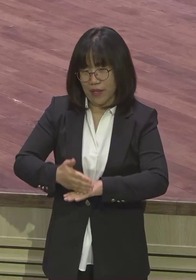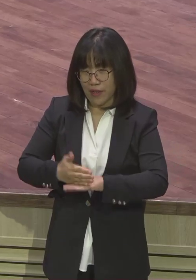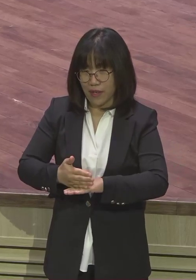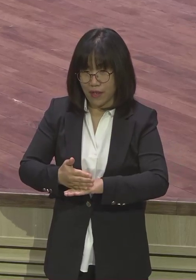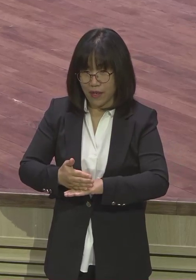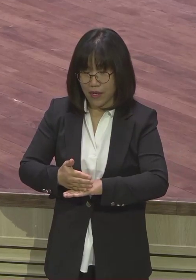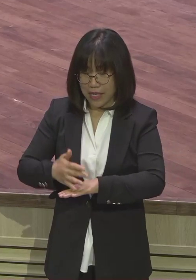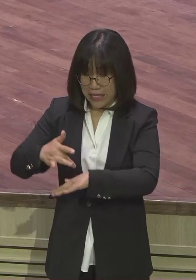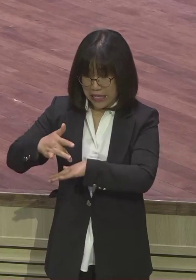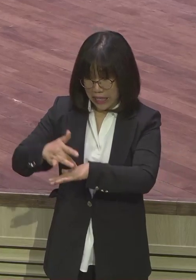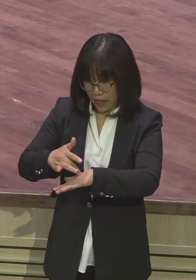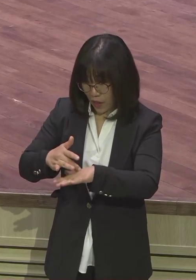거예요 확인